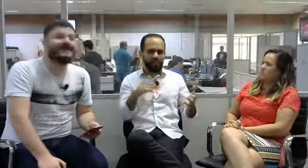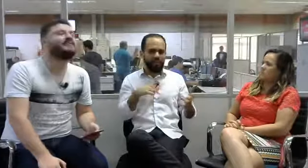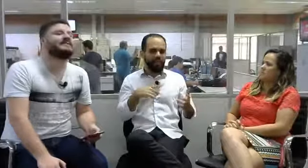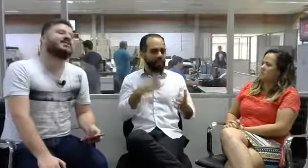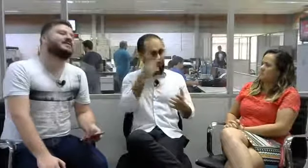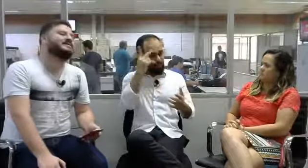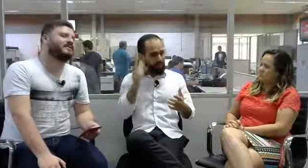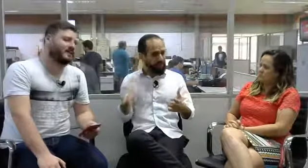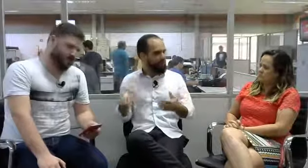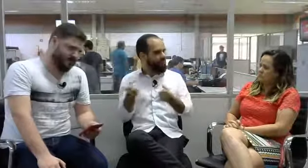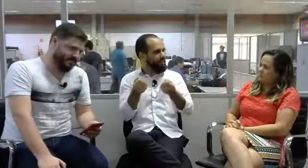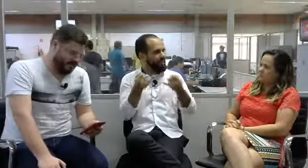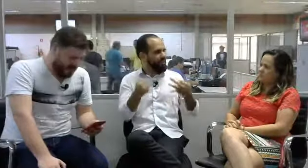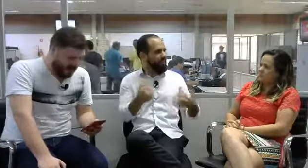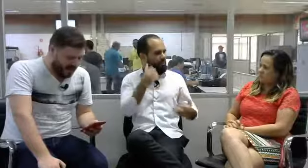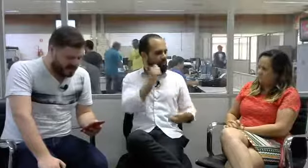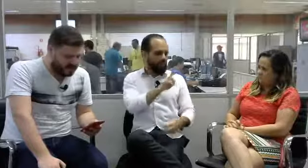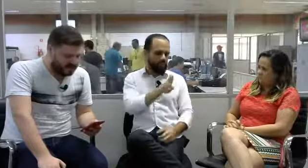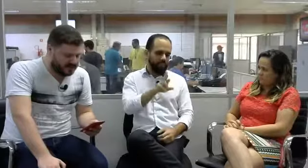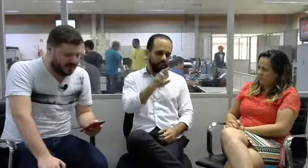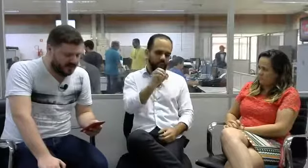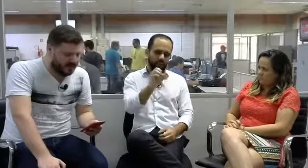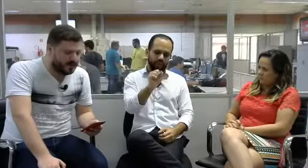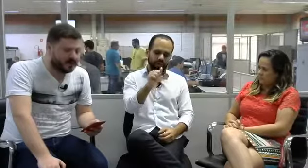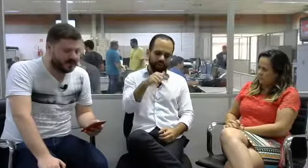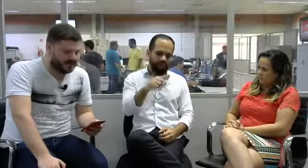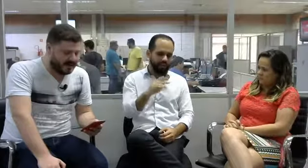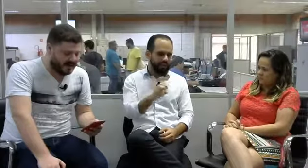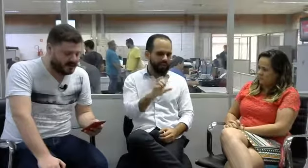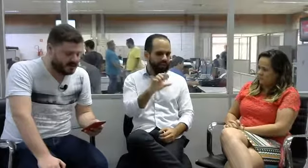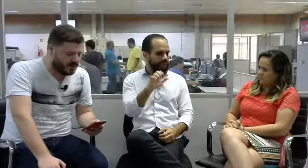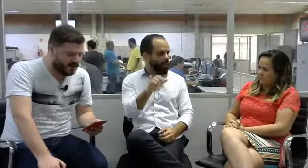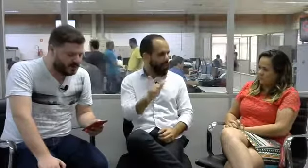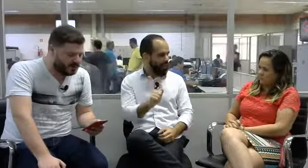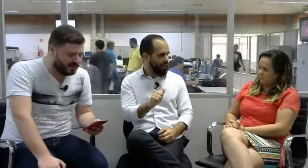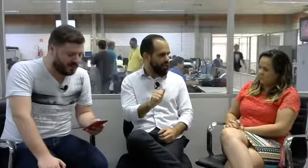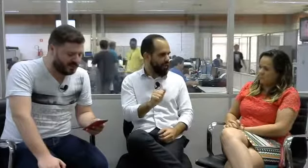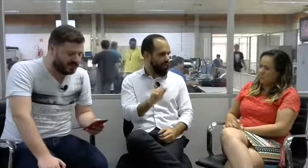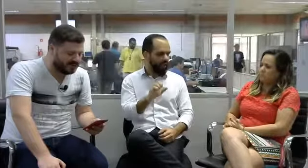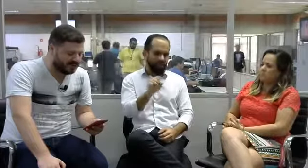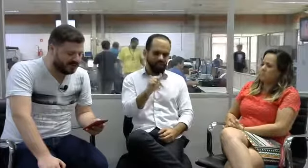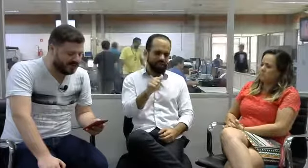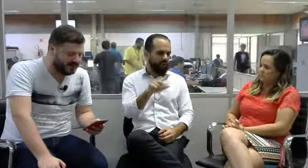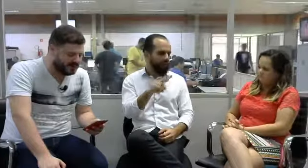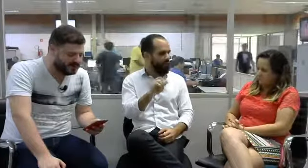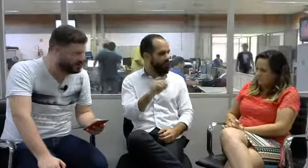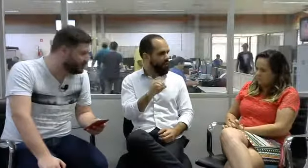Rosângela Salvador. Ela disse assim, língua de sinais eu aprendi um pouco por eu ter um filho surdo.